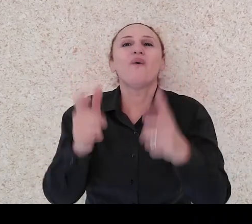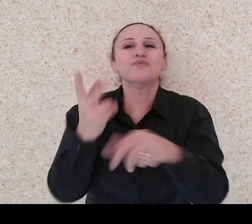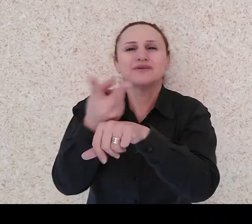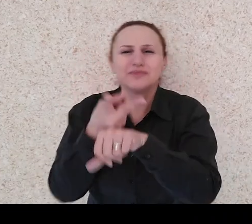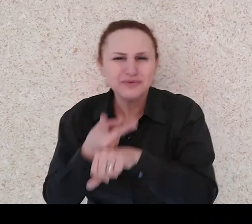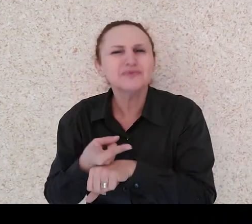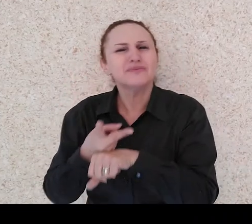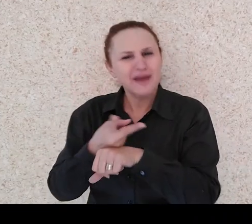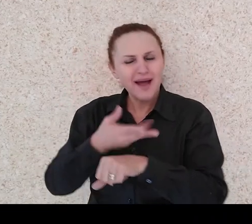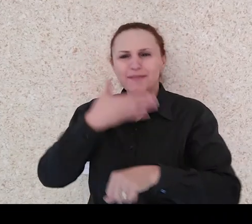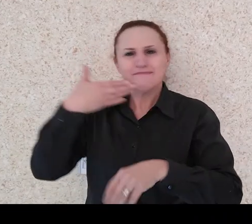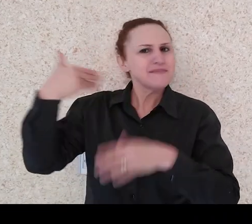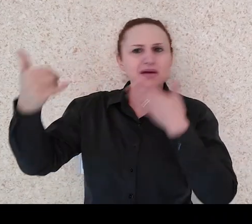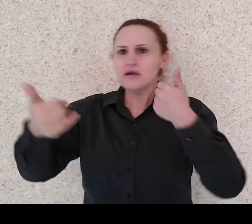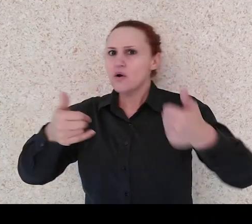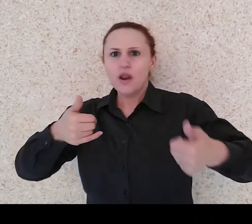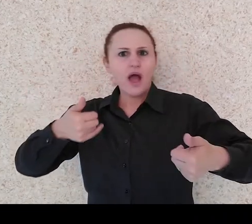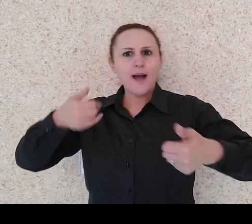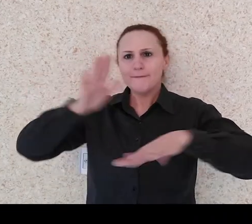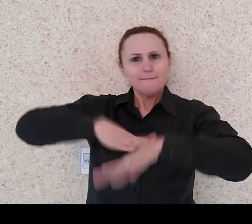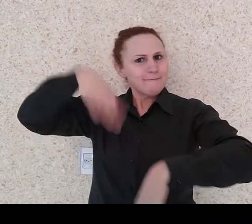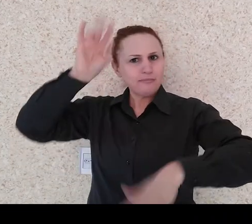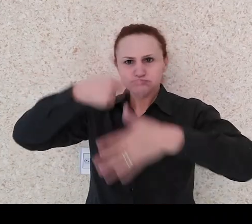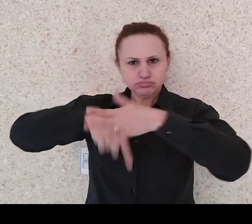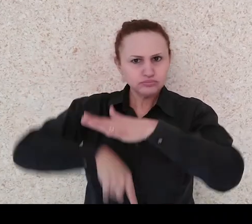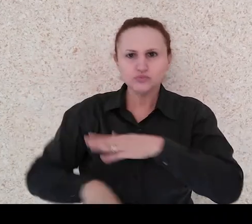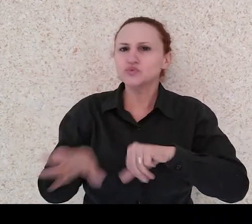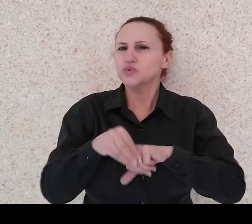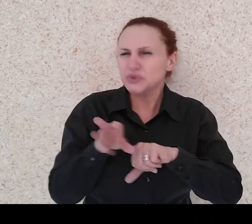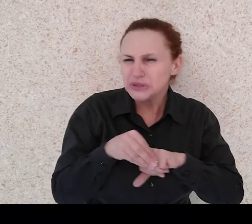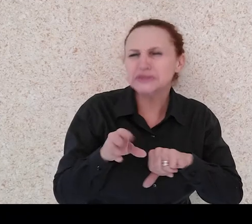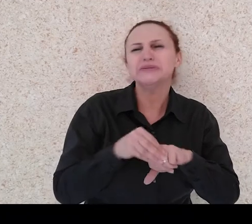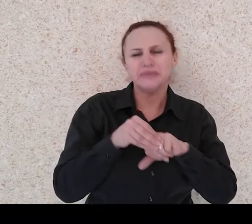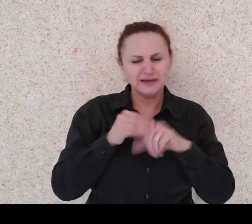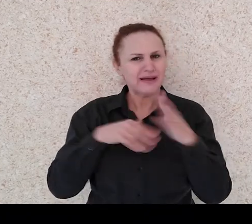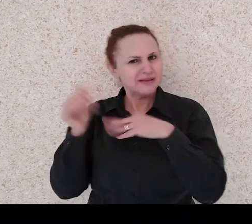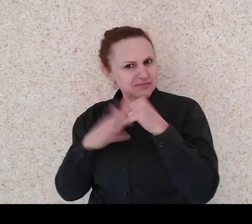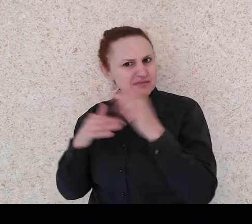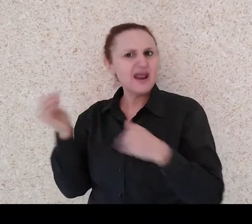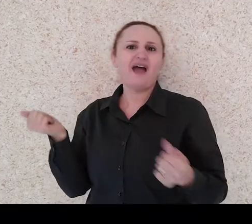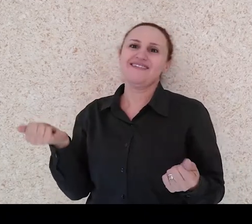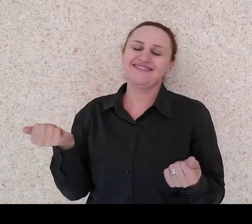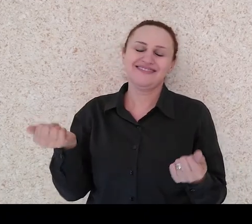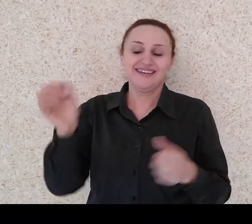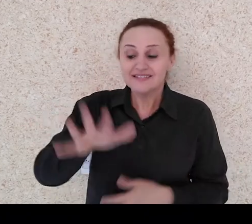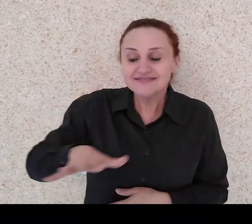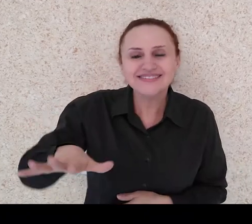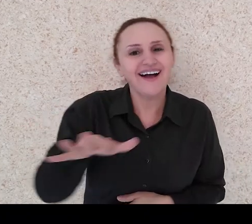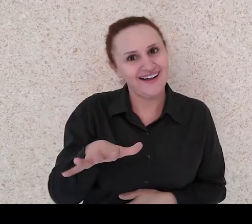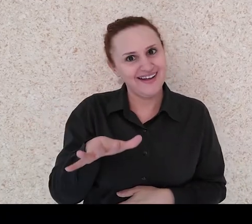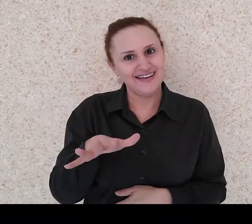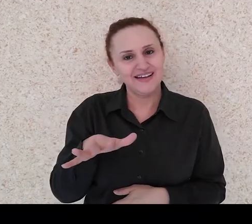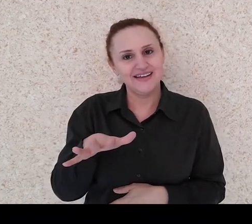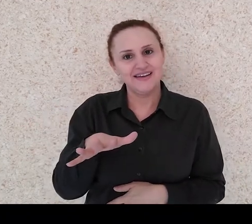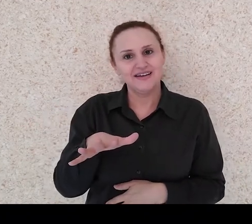e poder aprofundar-se profissionalmente nessa área, né? Adquirir mais conhecimentos.